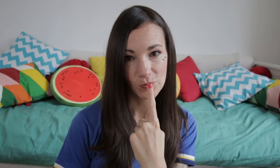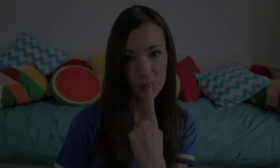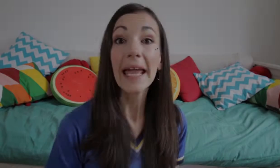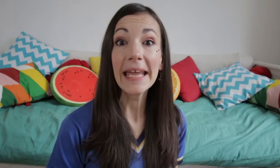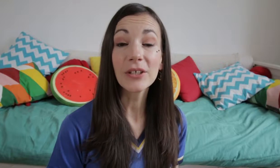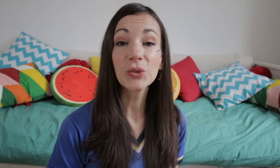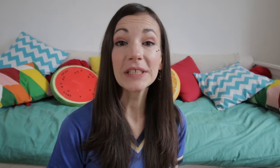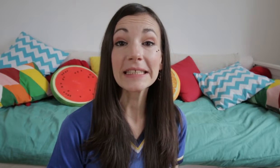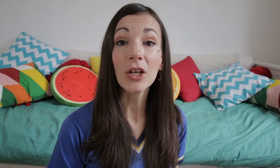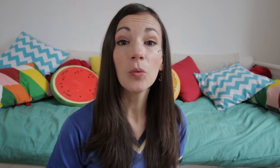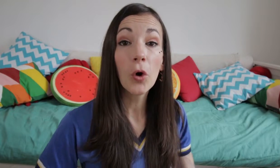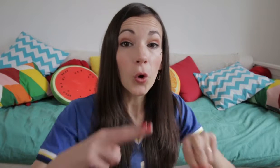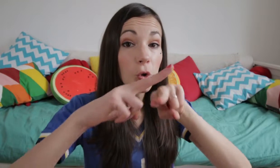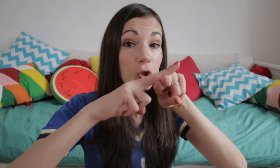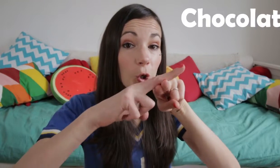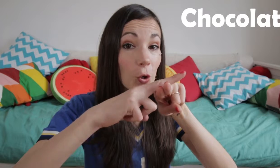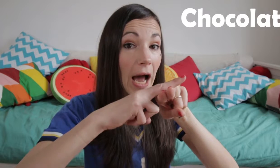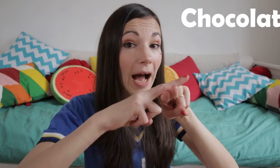Et ensuite, le mot chocolat.